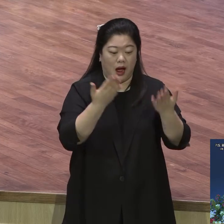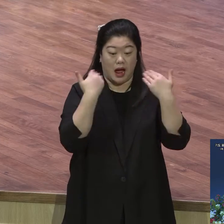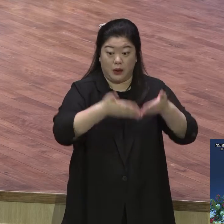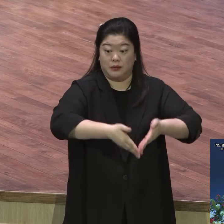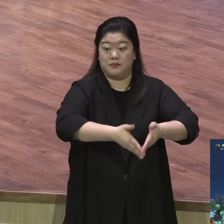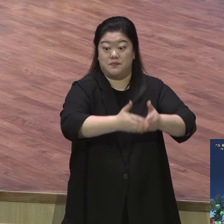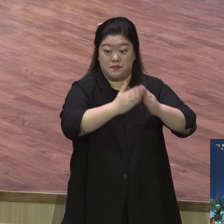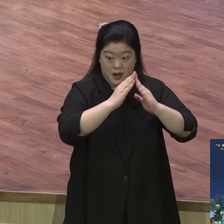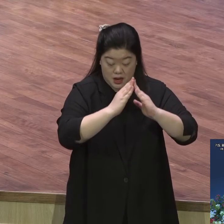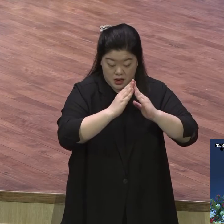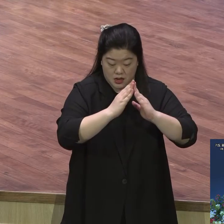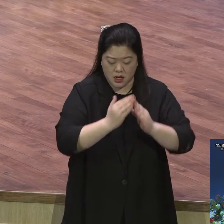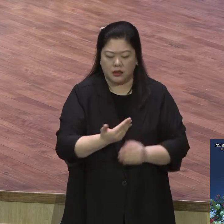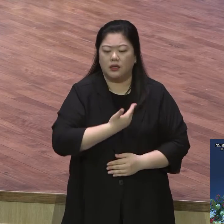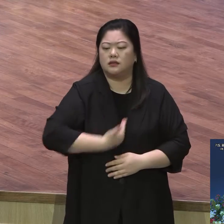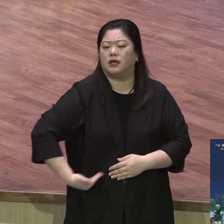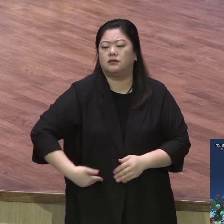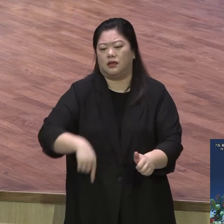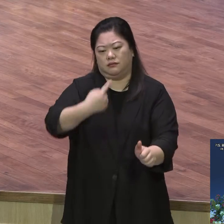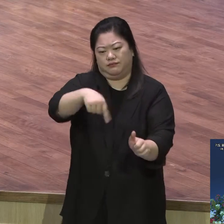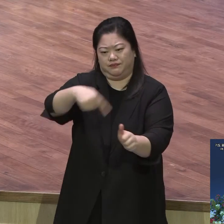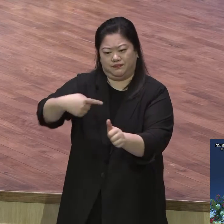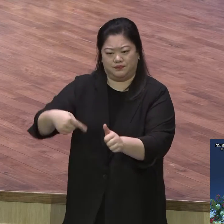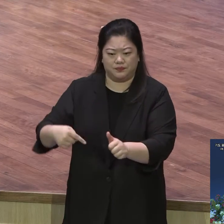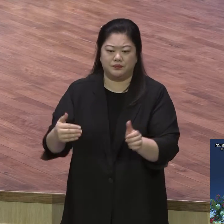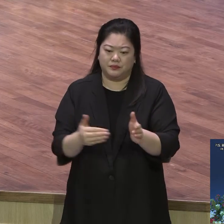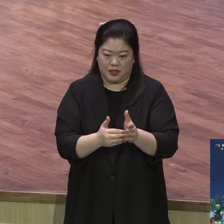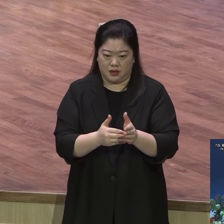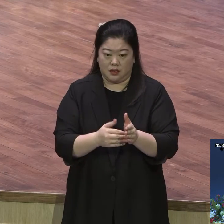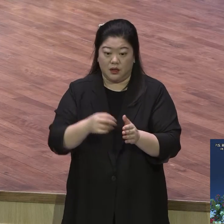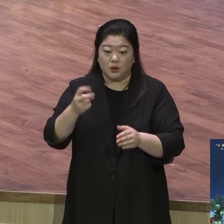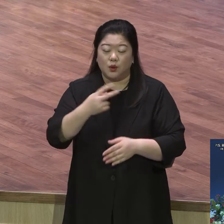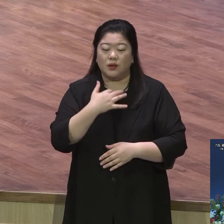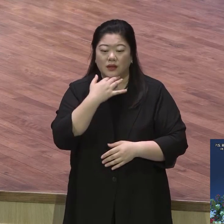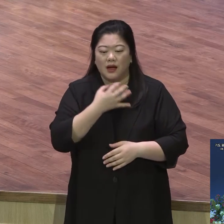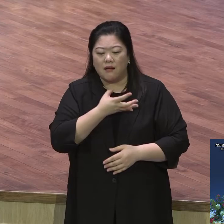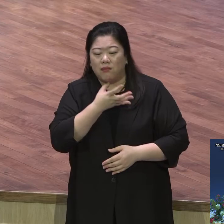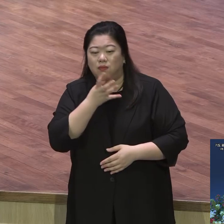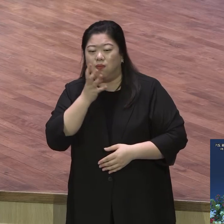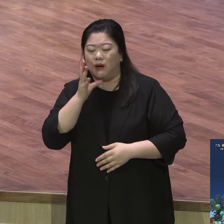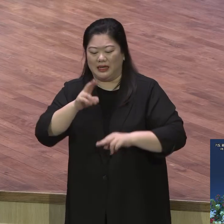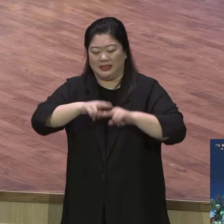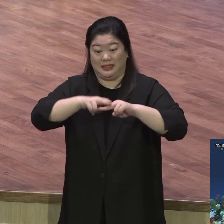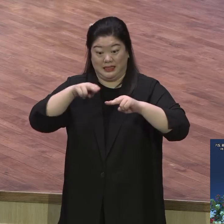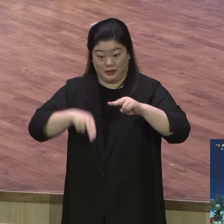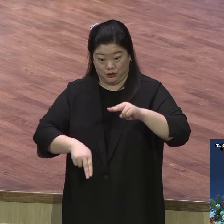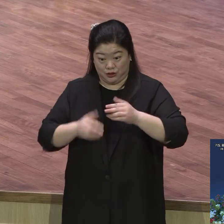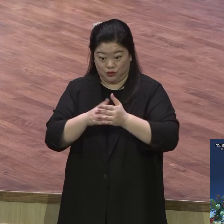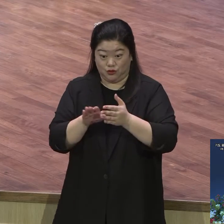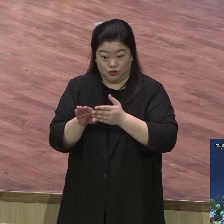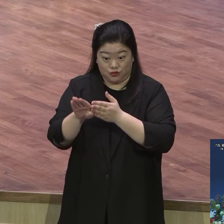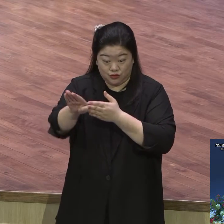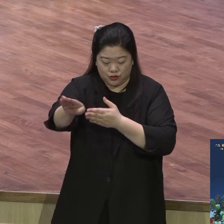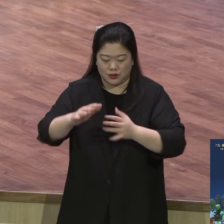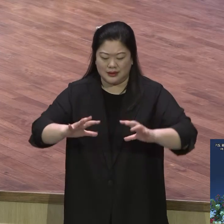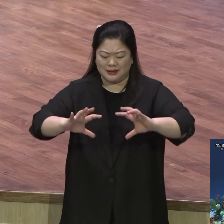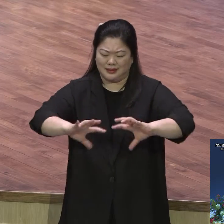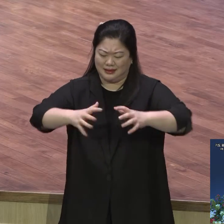말년에는 그야말로 많은 인재들을 키우고 전세계 42개국을